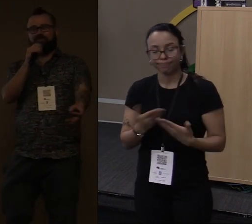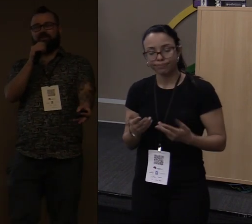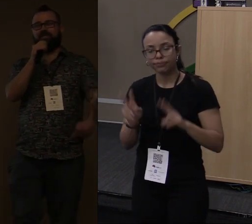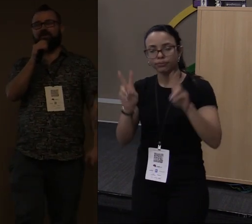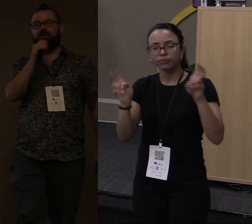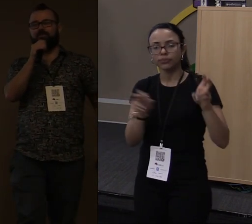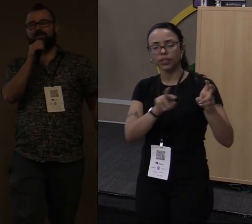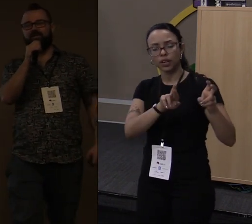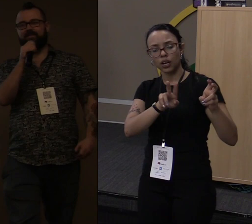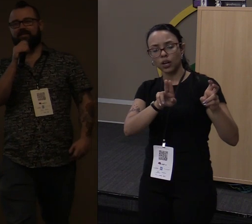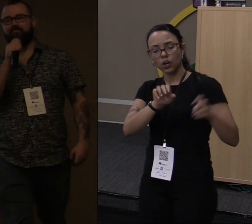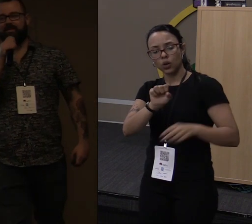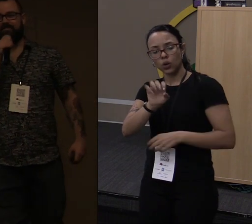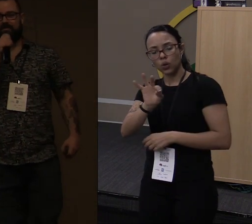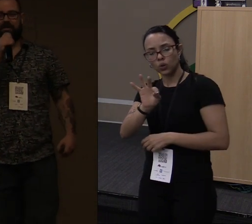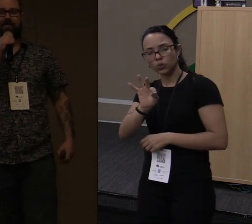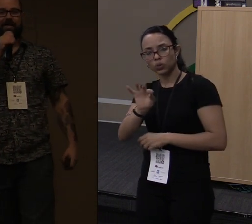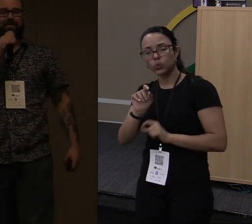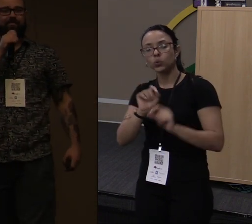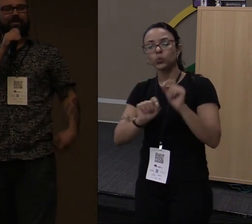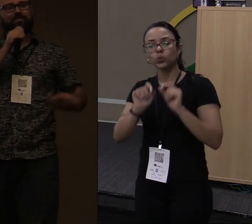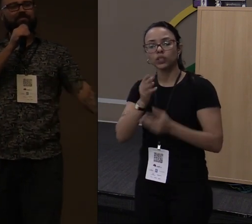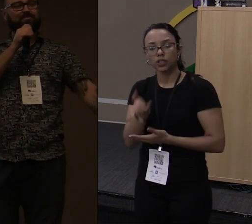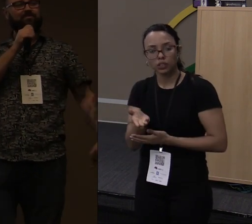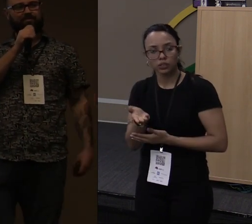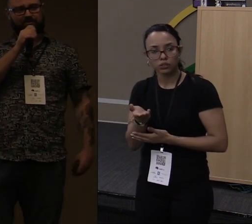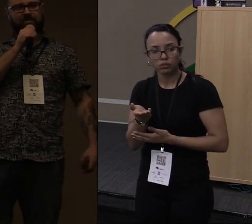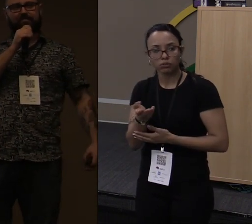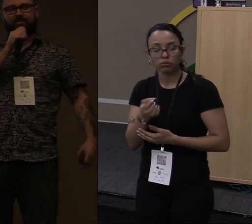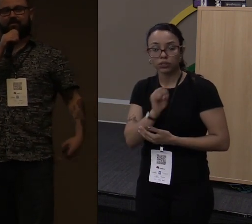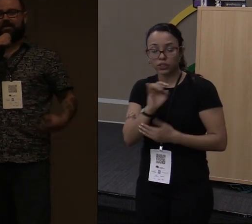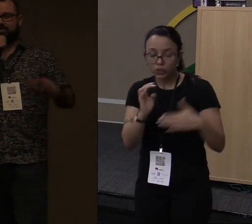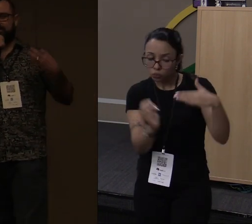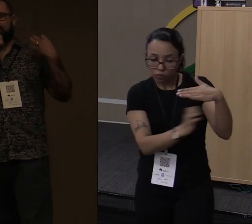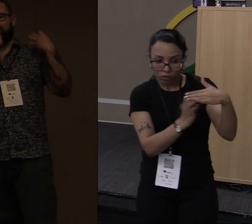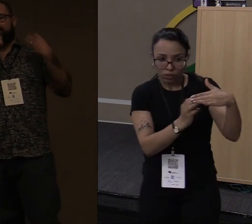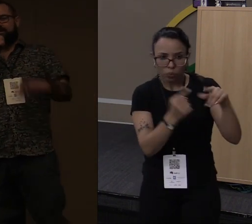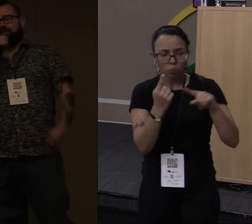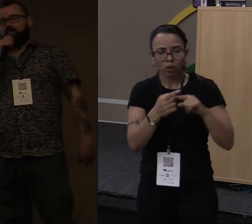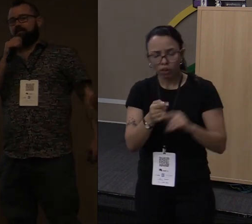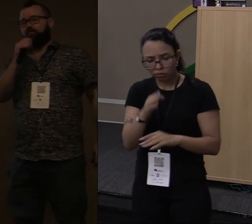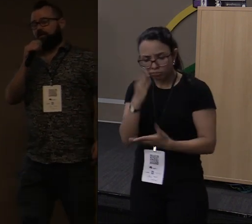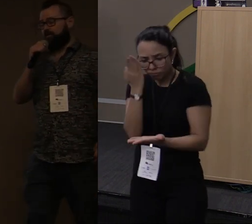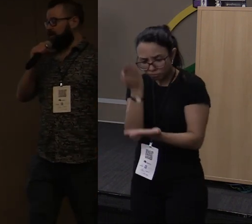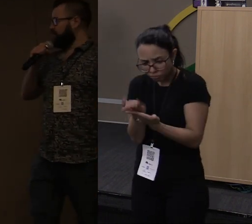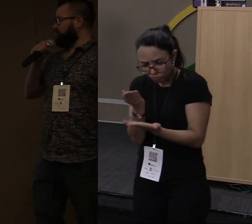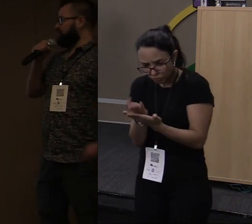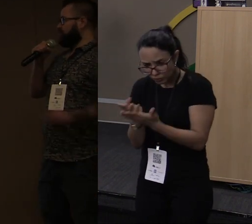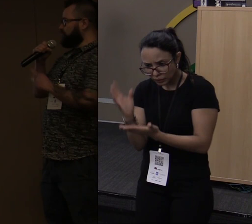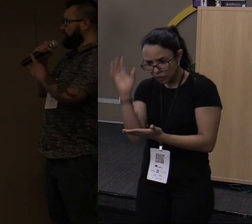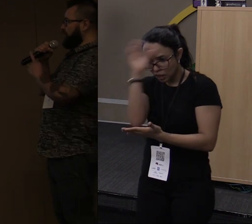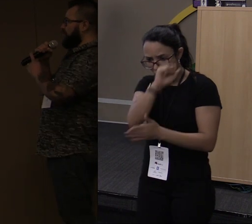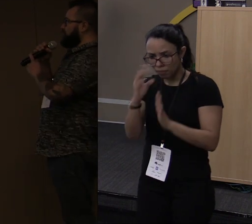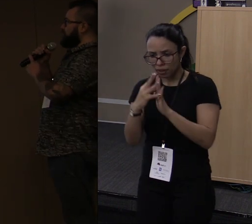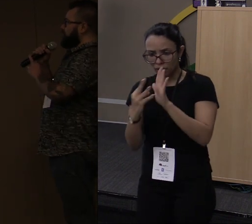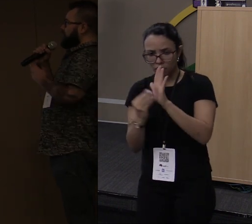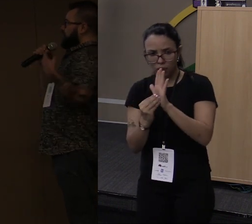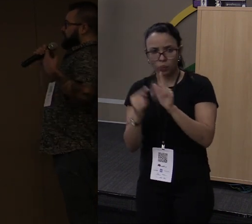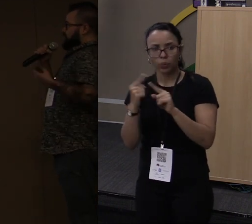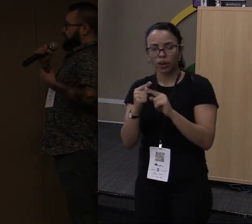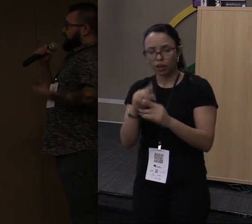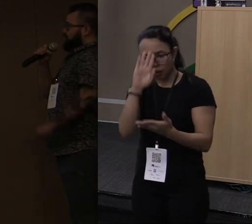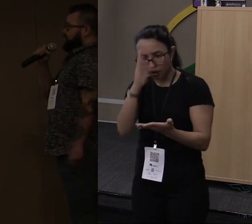já que eu já falei que não é uma demanda da empresa que eu trabalho, por que eu decidi investir nessa linguagem e por que eu acredito no futuro dela?